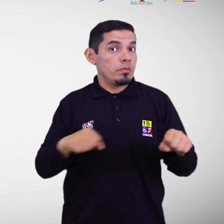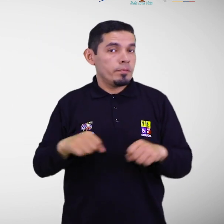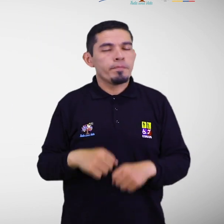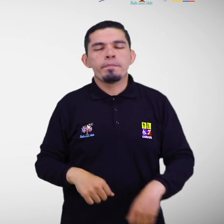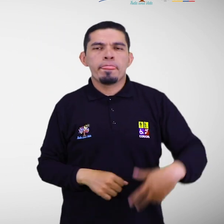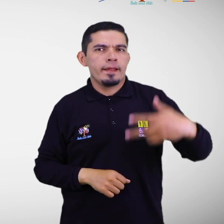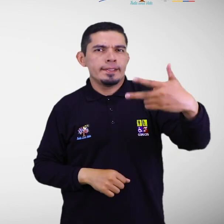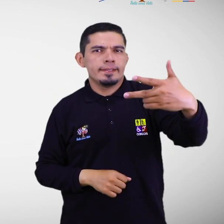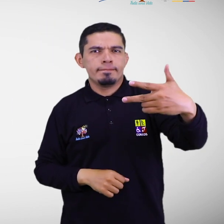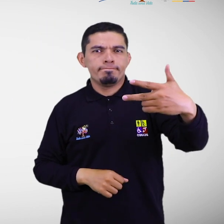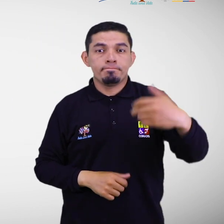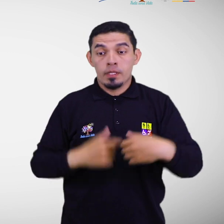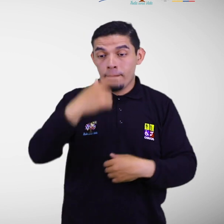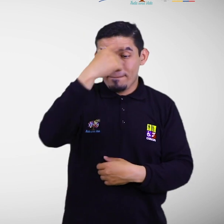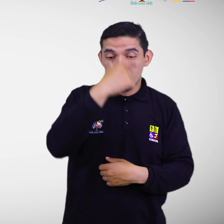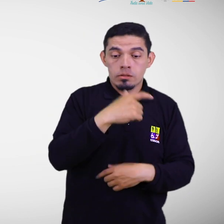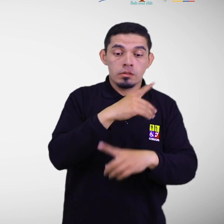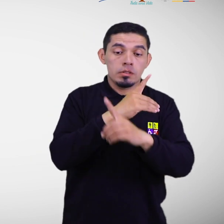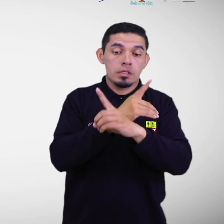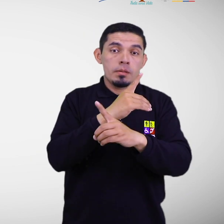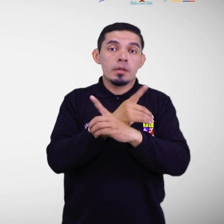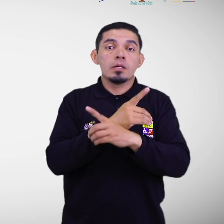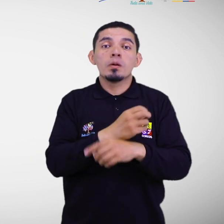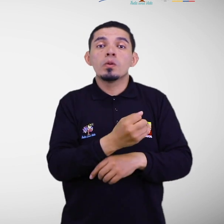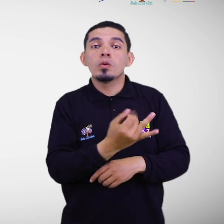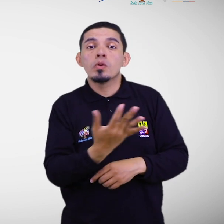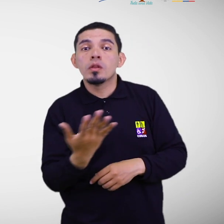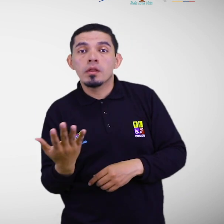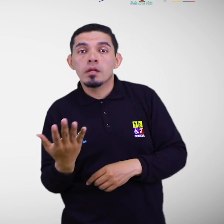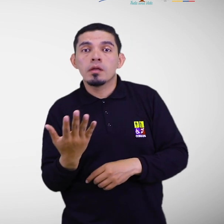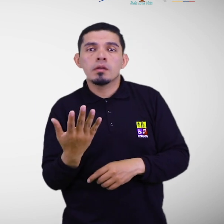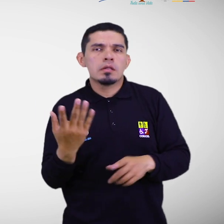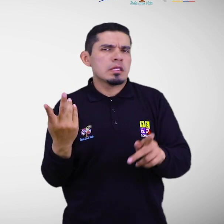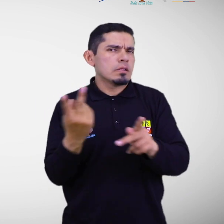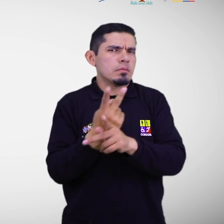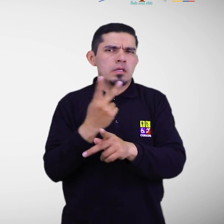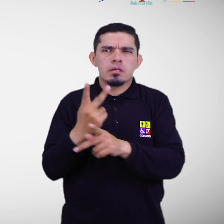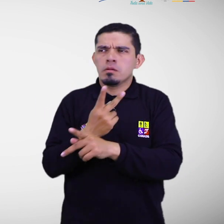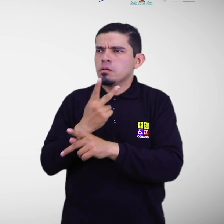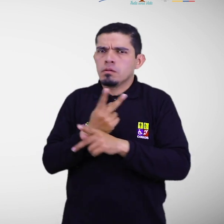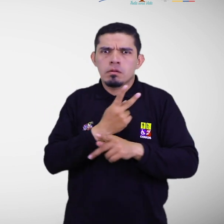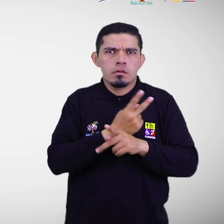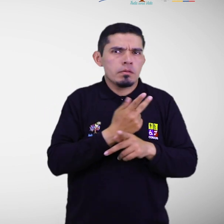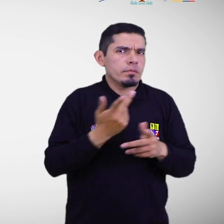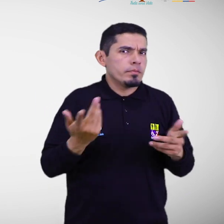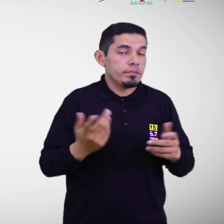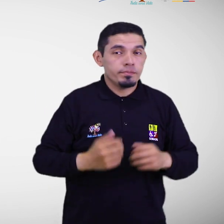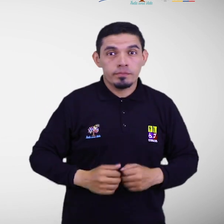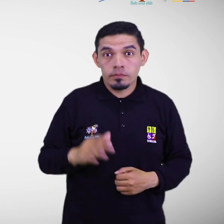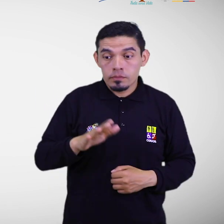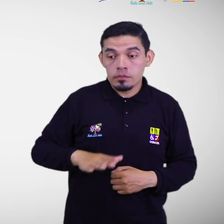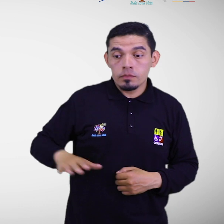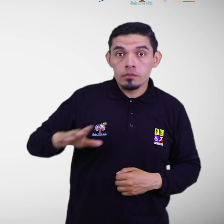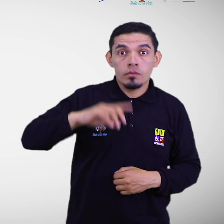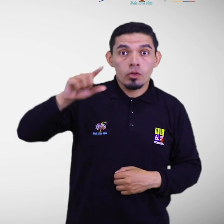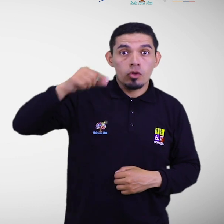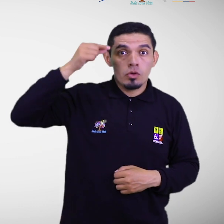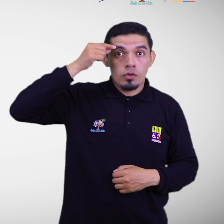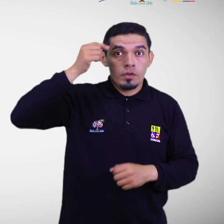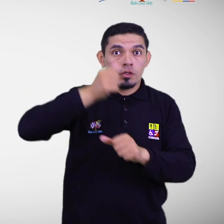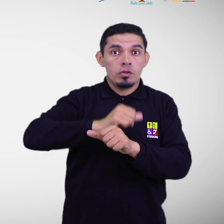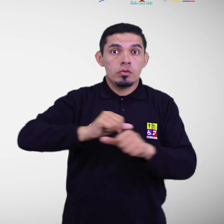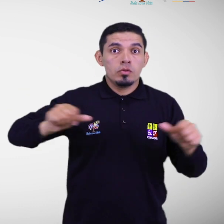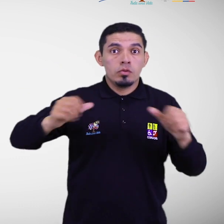las personas con discapacidad expuestas a las diferentes amenazas. En el ámbito territorial los gobiernos autónomos